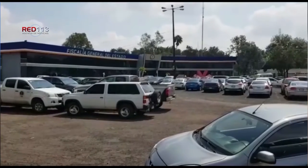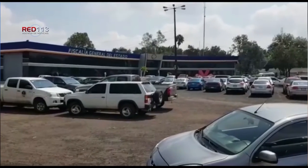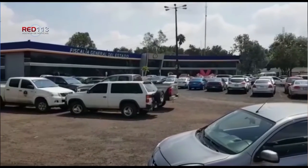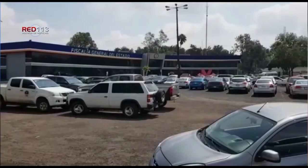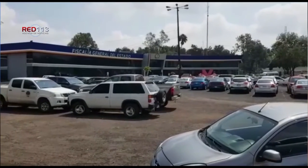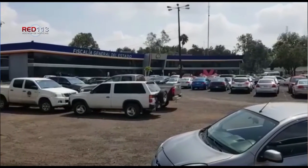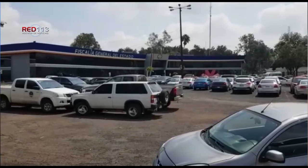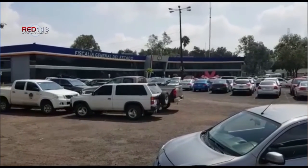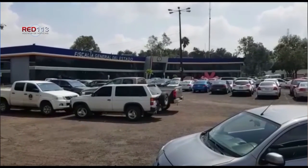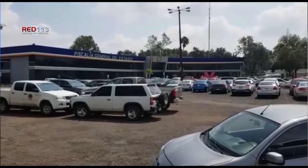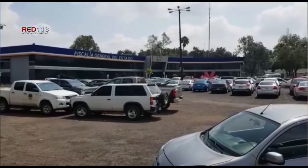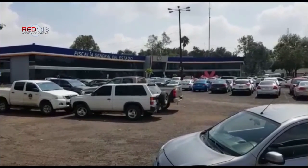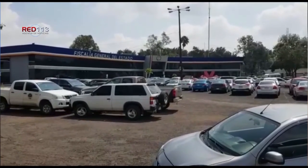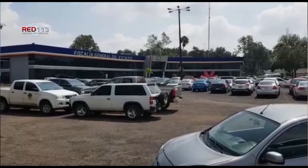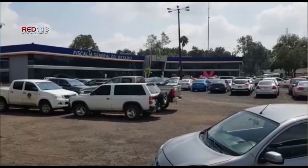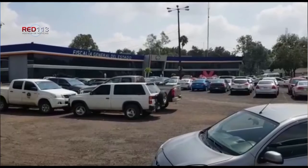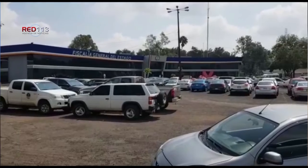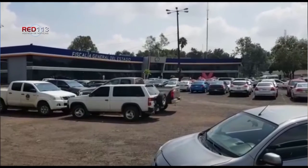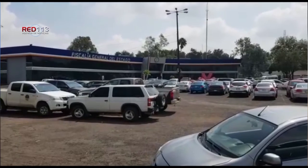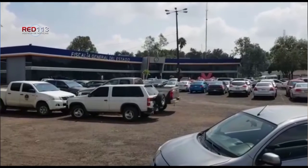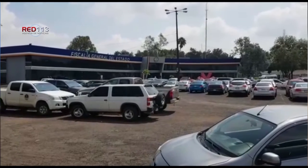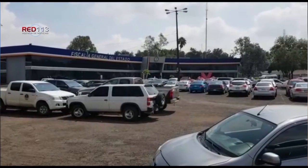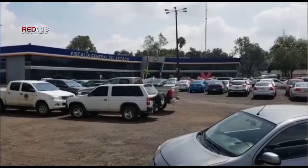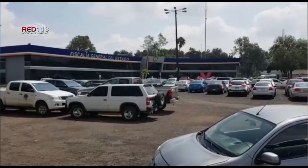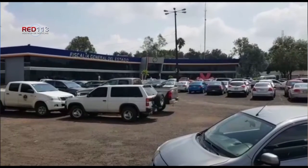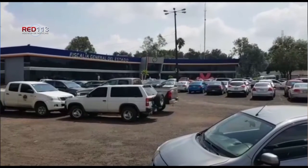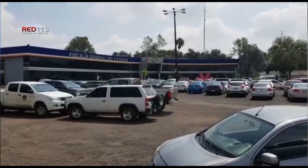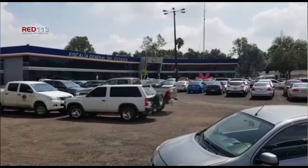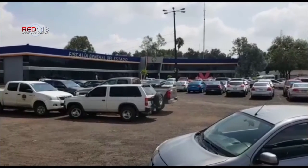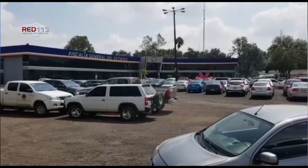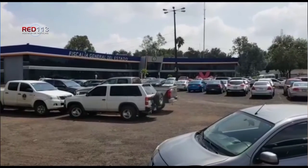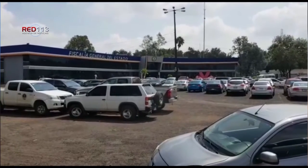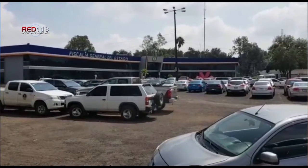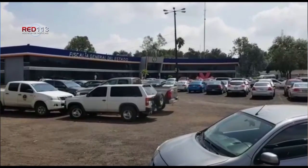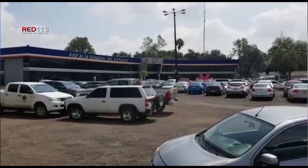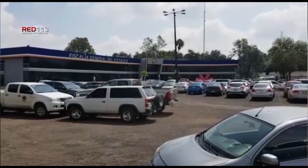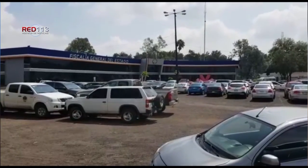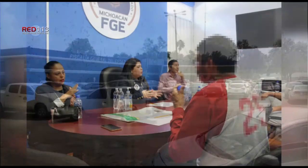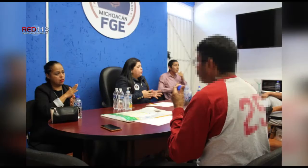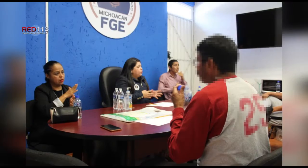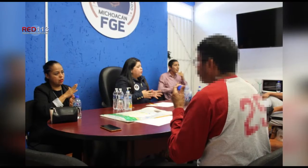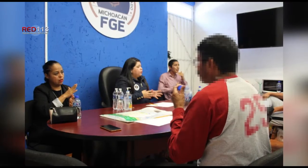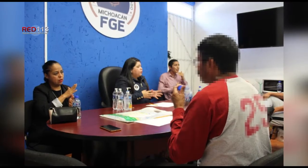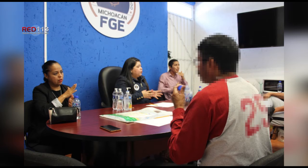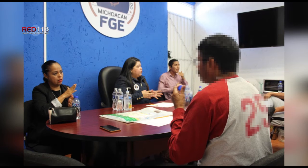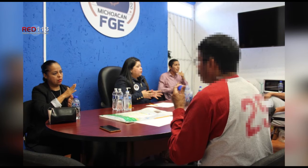Alternativos de Solución de Controversias, C.M.A.S.C., llevó a cabo un acuerdo reparatorio en el que se tuvo la participación de